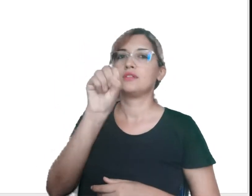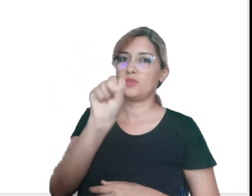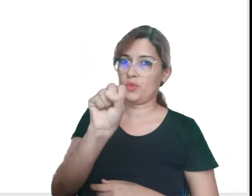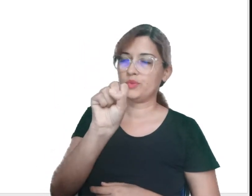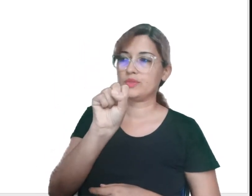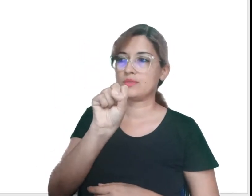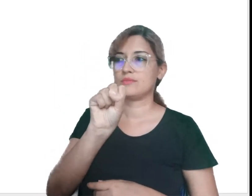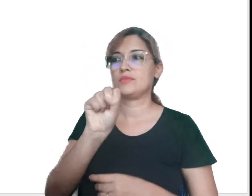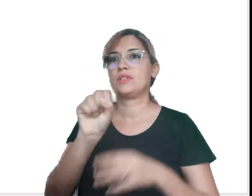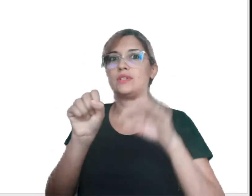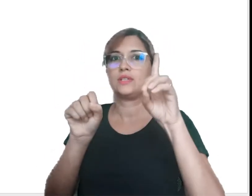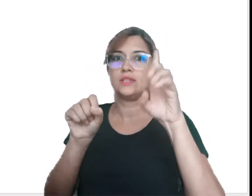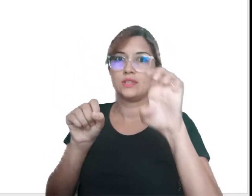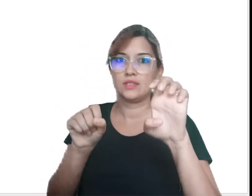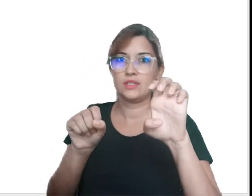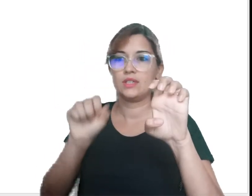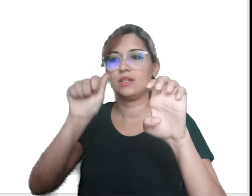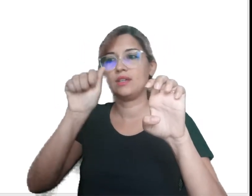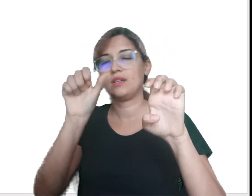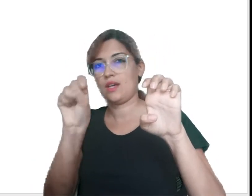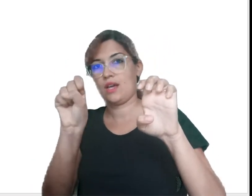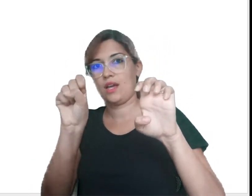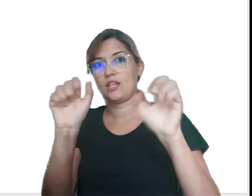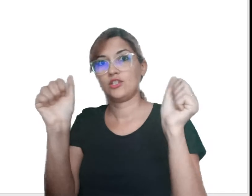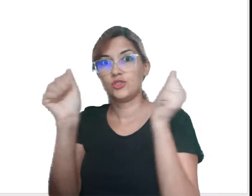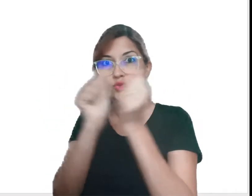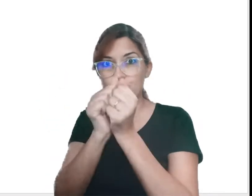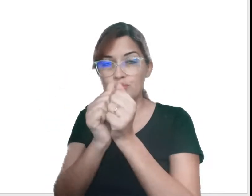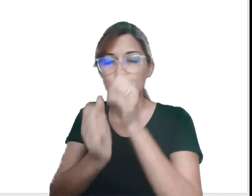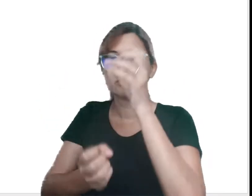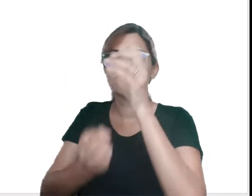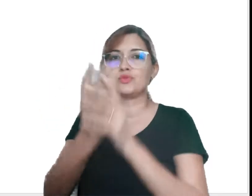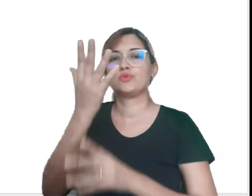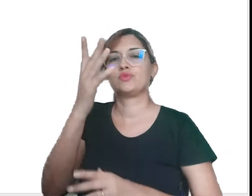E de com as, teremos das.